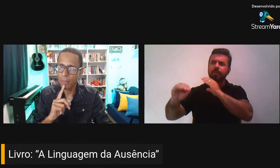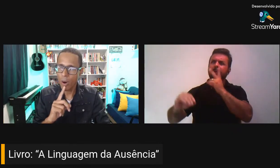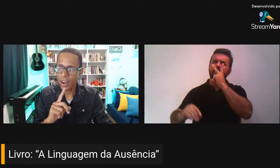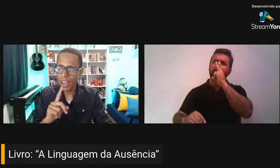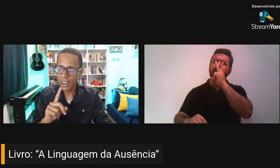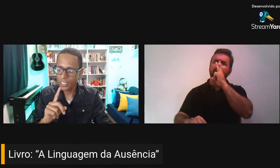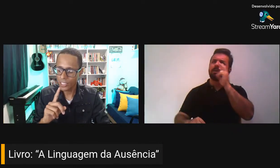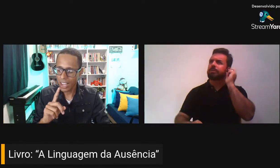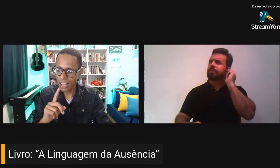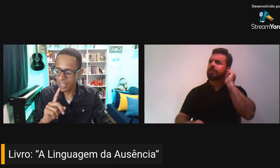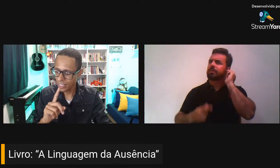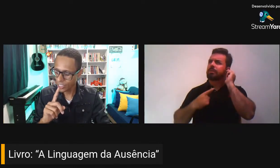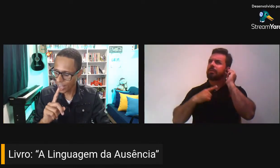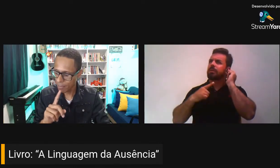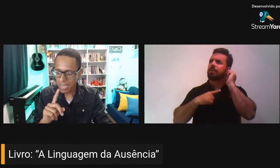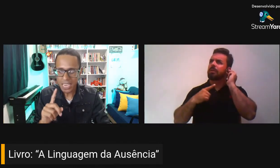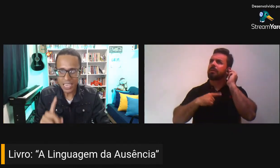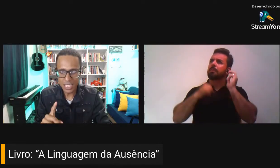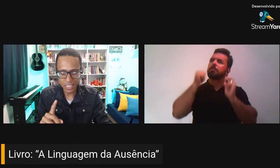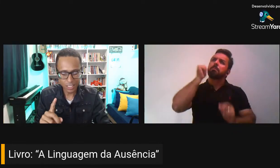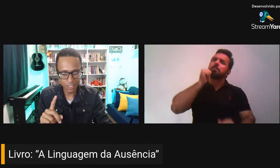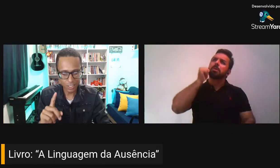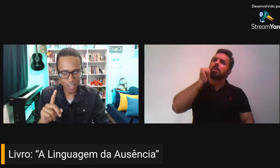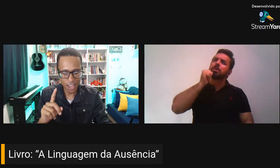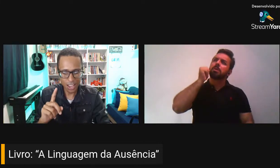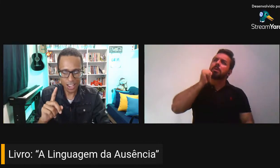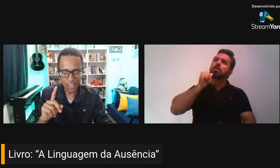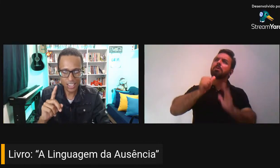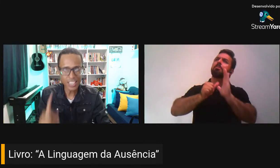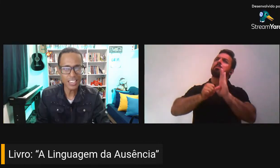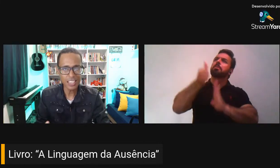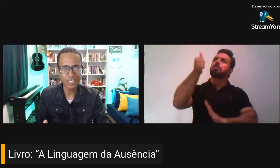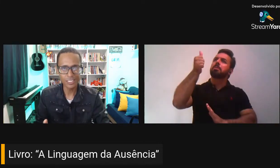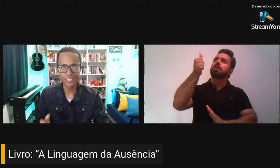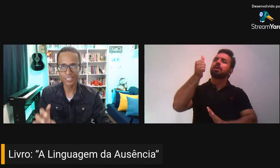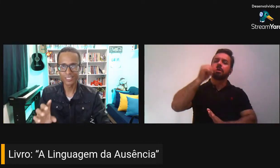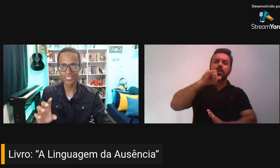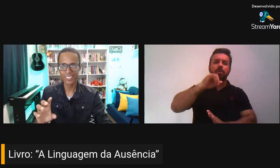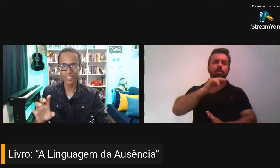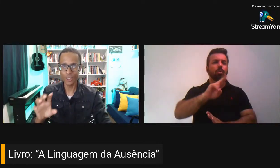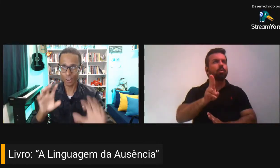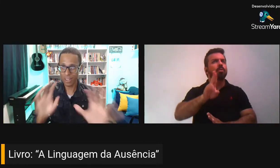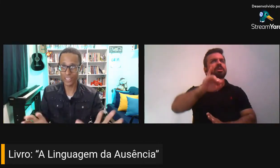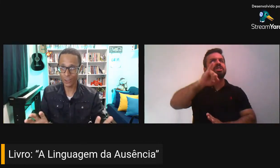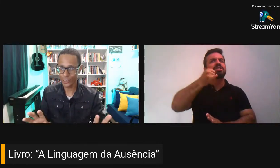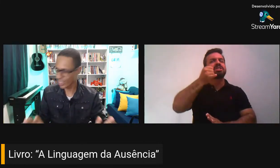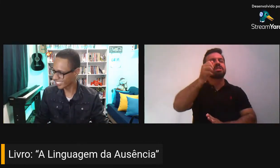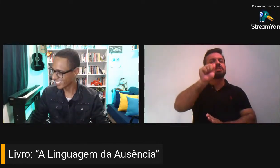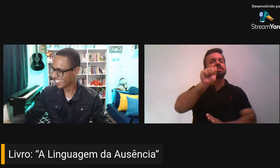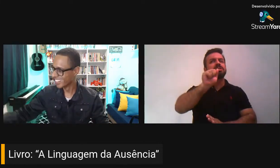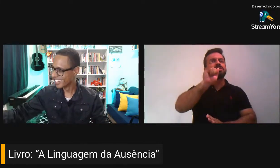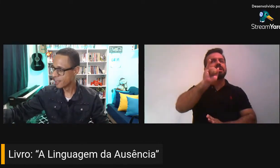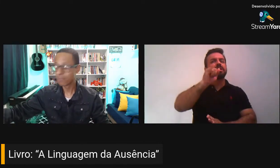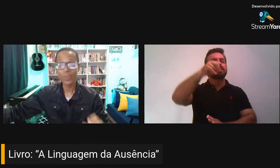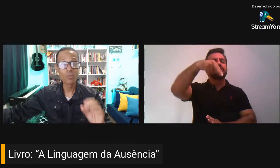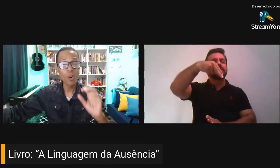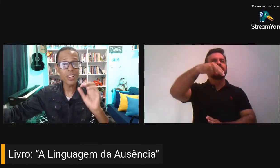falo, é minha mora, era Jamile, Jaine. Começa com J.